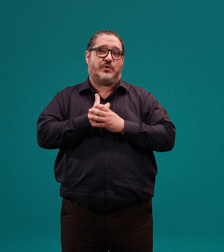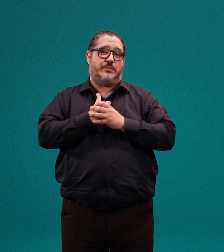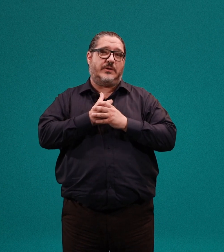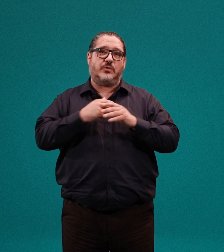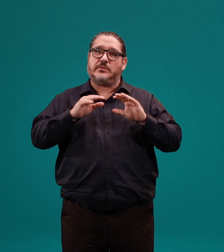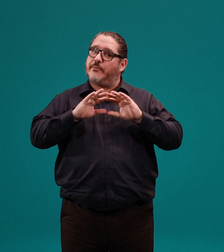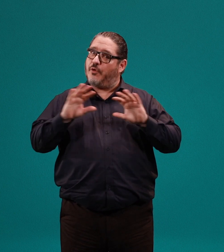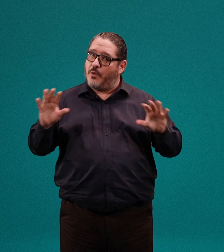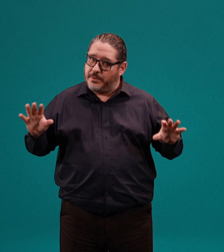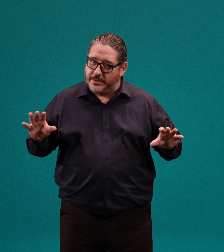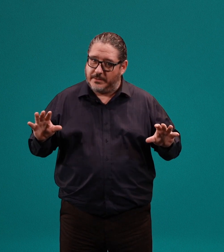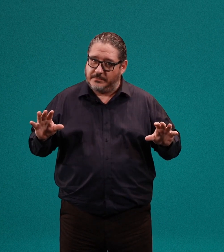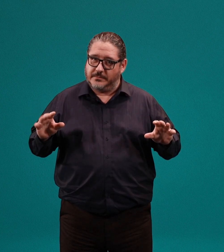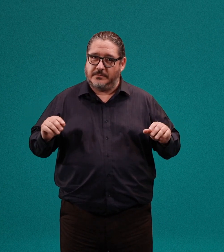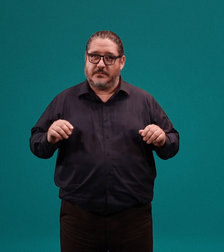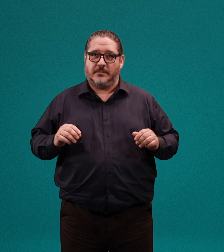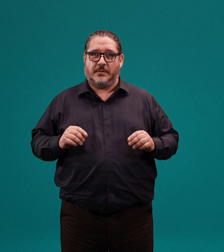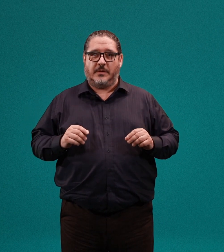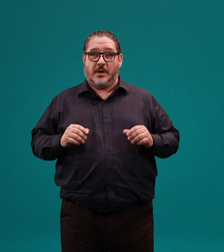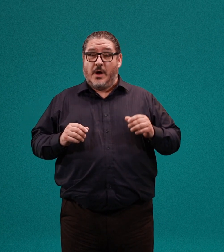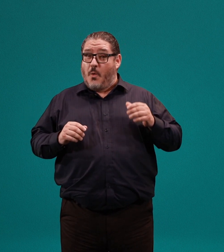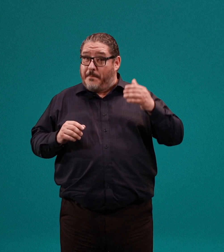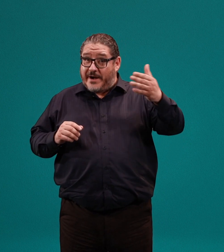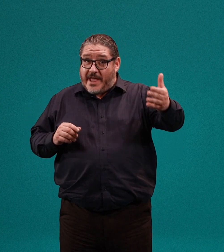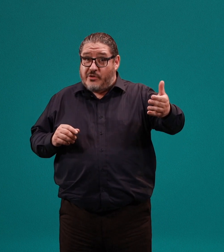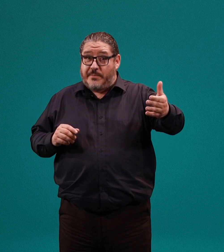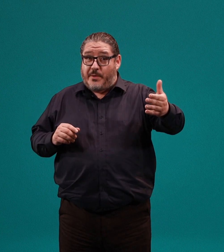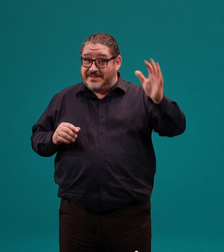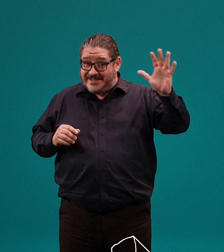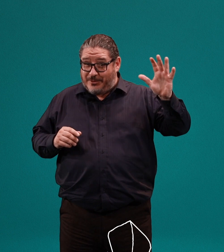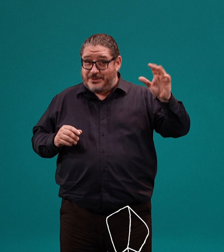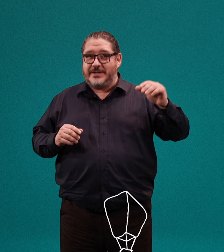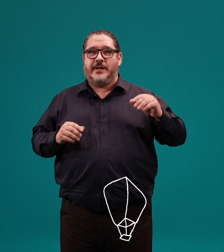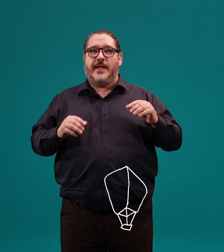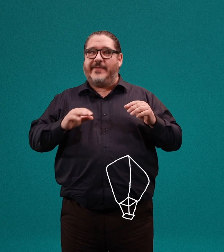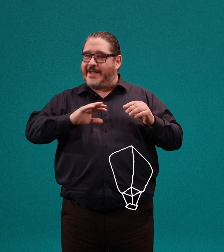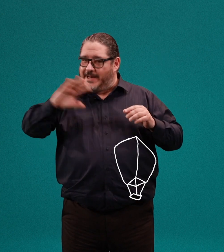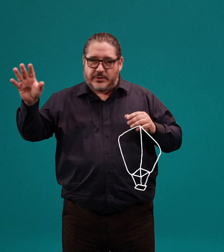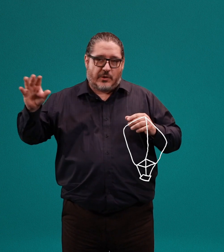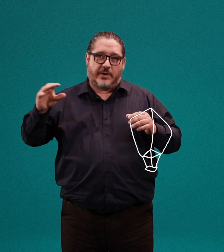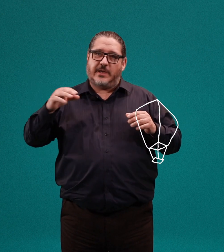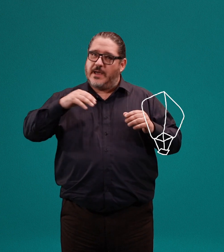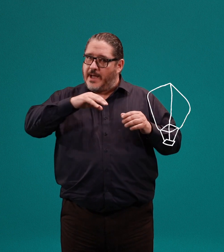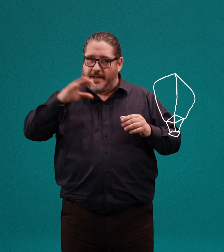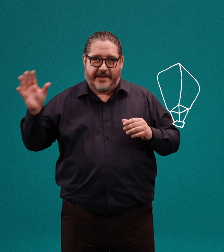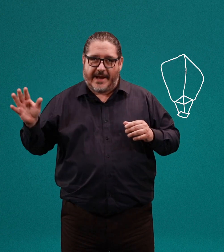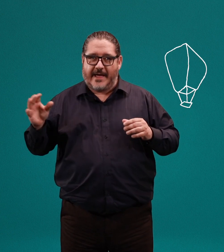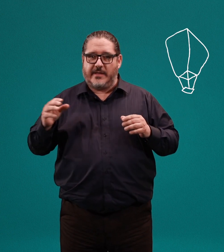conocimiento transformó mi vida. Un par de años después de esa noche, dejé la sociología y grade,